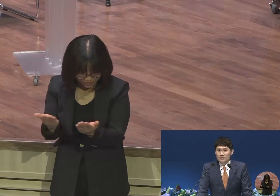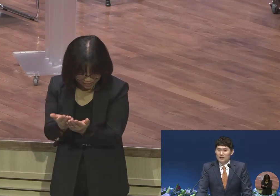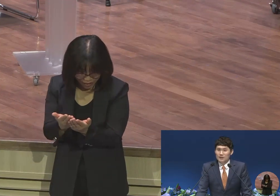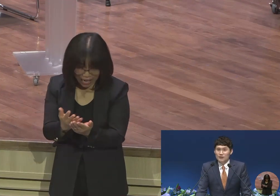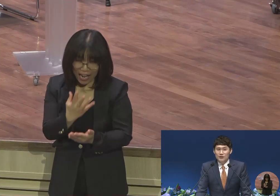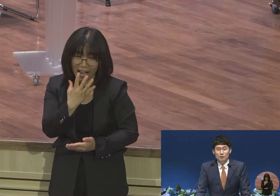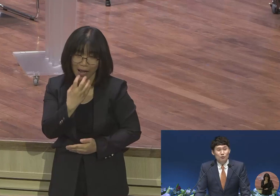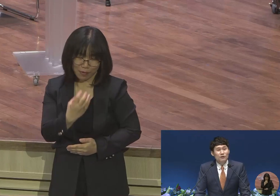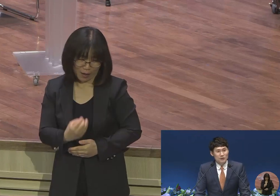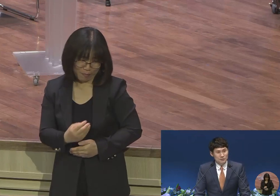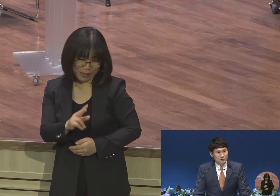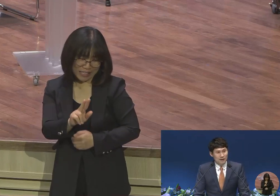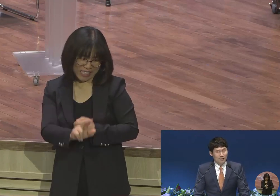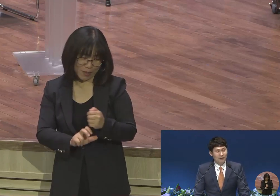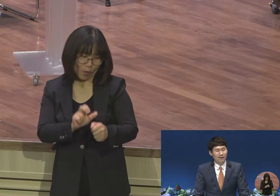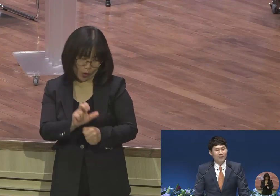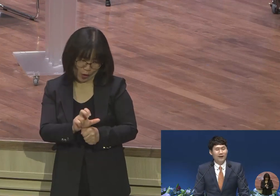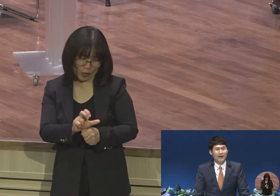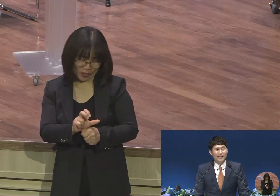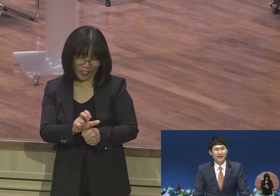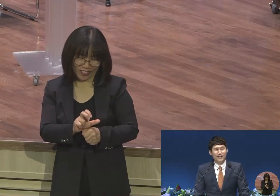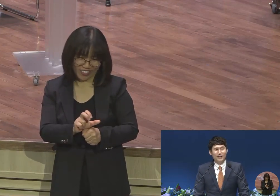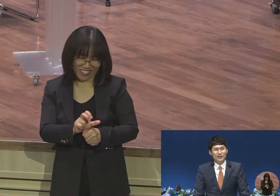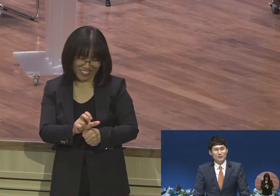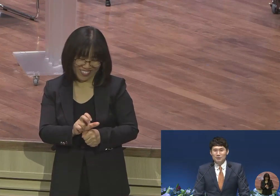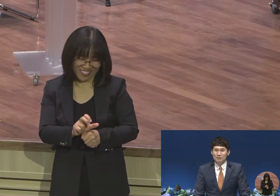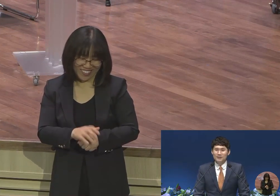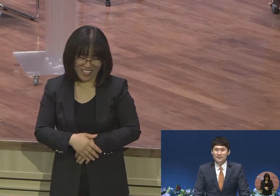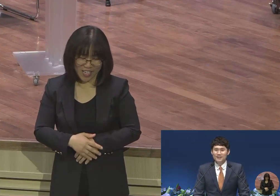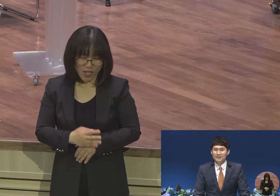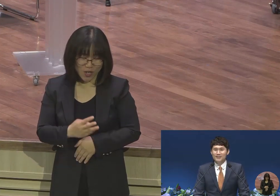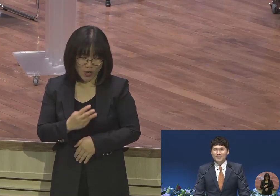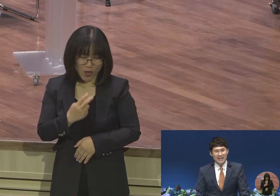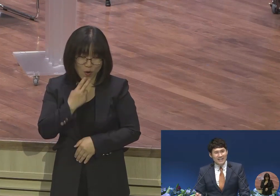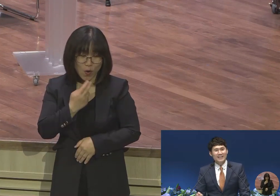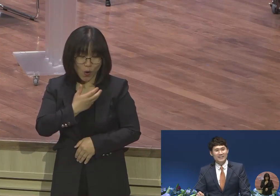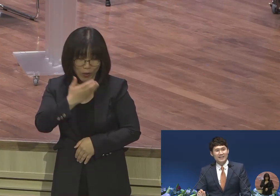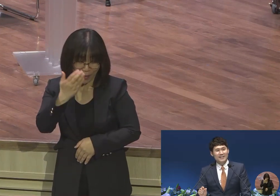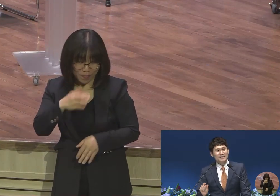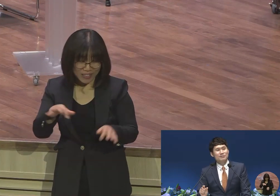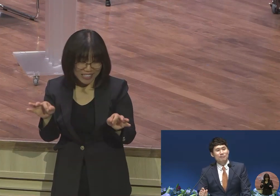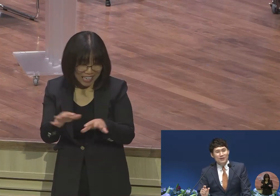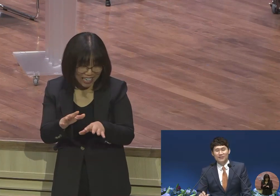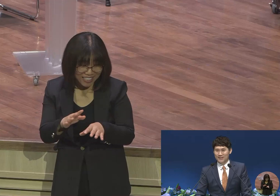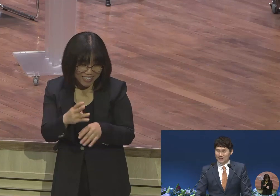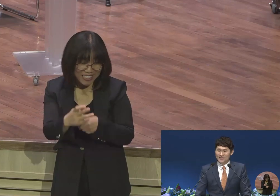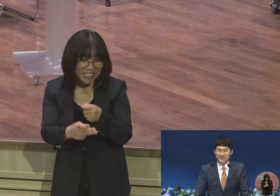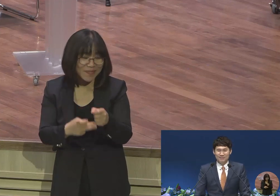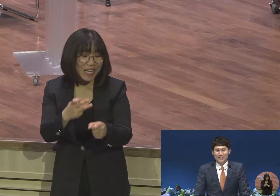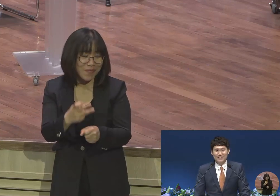25년 걸렸습니다 요셉은 잠깐 한 13년 걸렸습니다